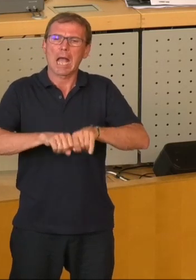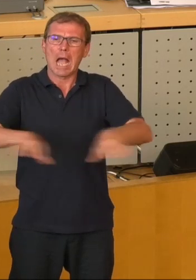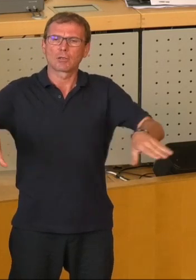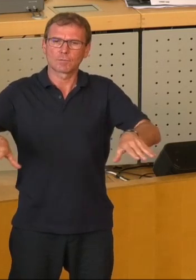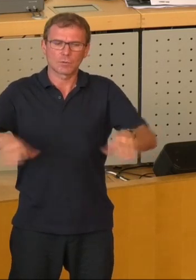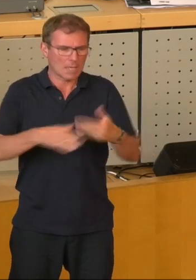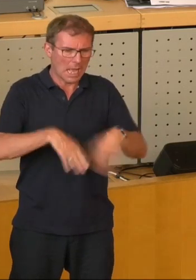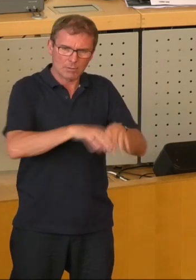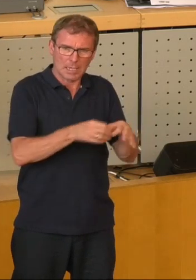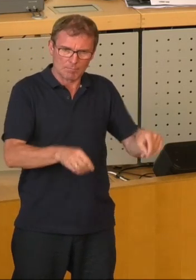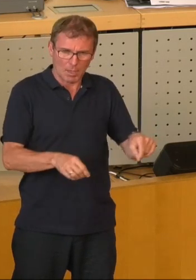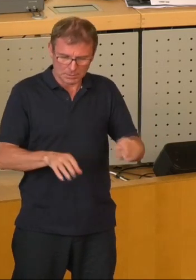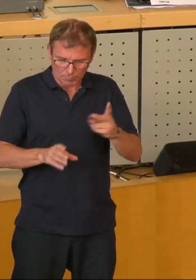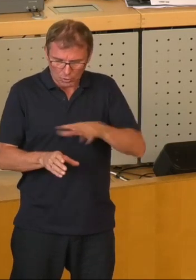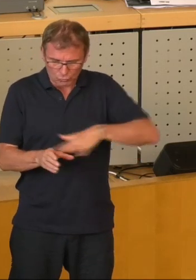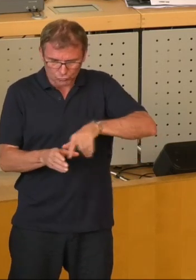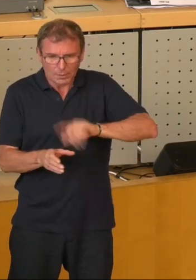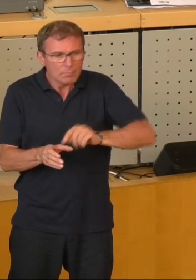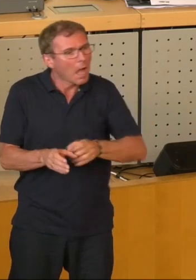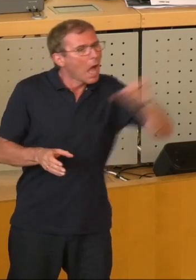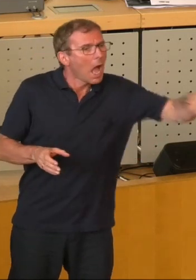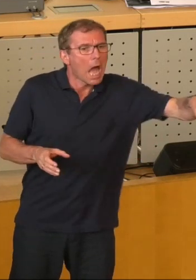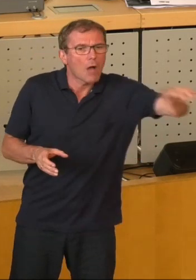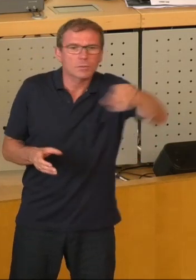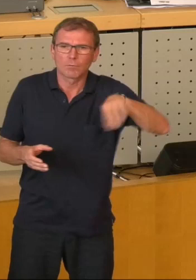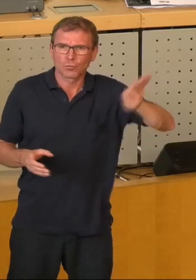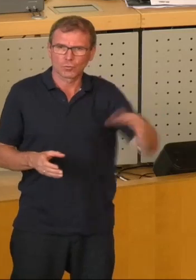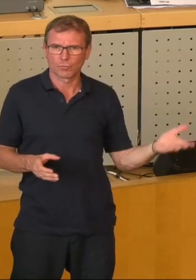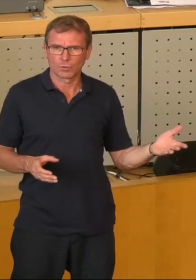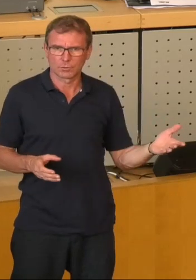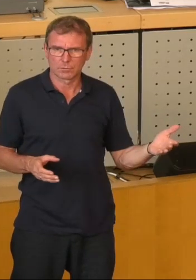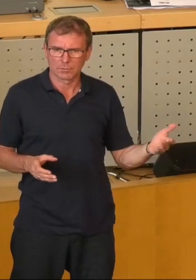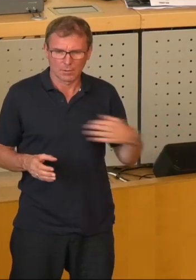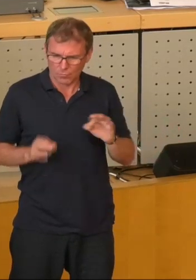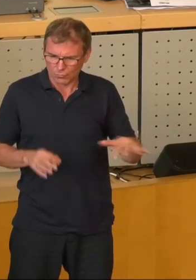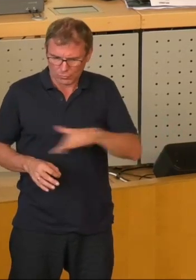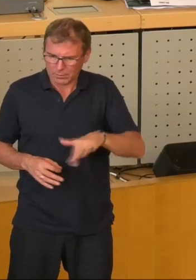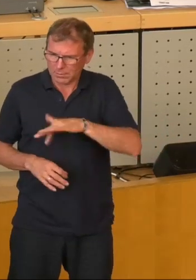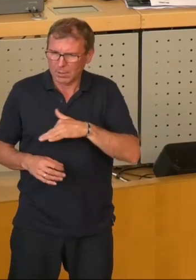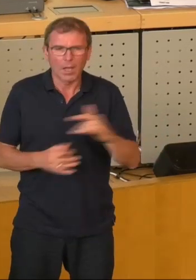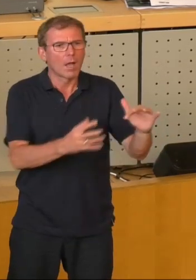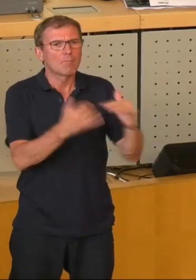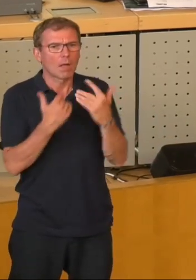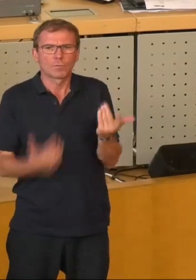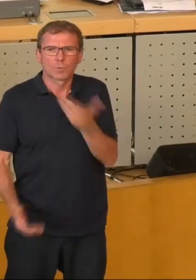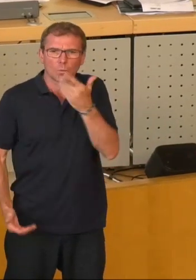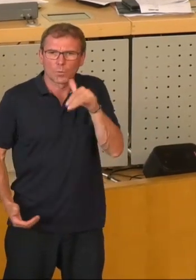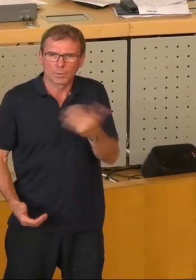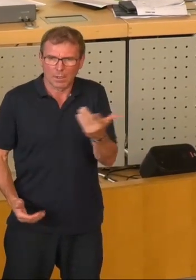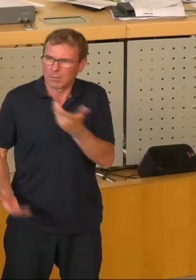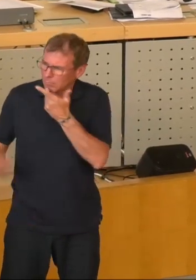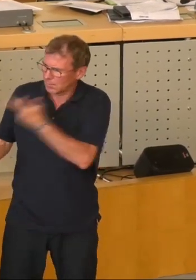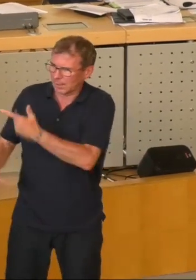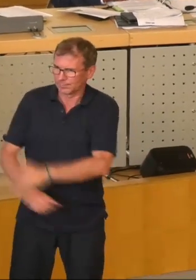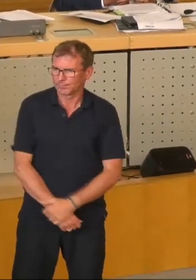die Ausgleichsmaßnahmen, die gar nicht innerhalb des Stadtgebietes durchgeführt werden oder durchgeführt wurden? Also eine sehr umfangreiche Frage. Dankeschön.